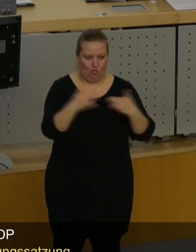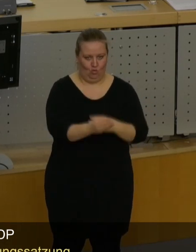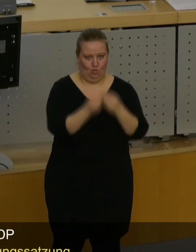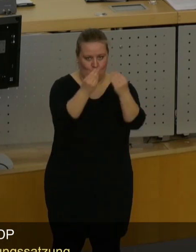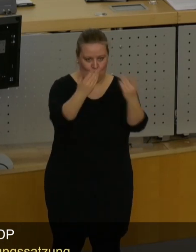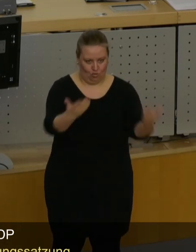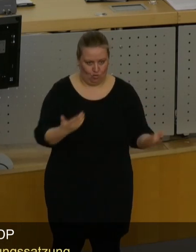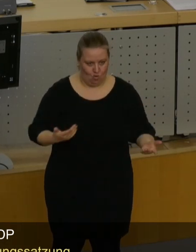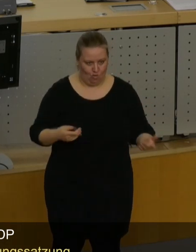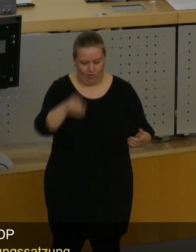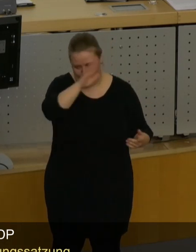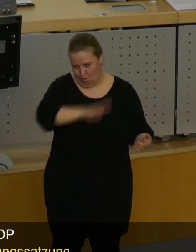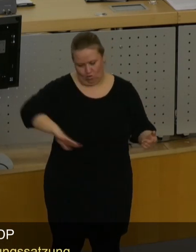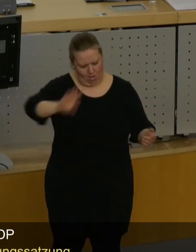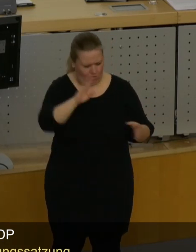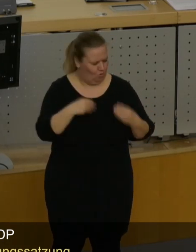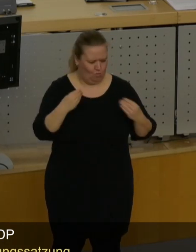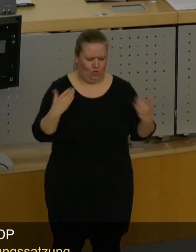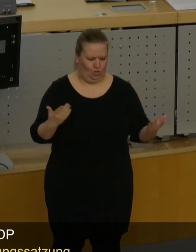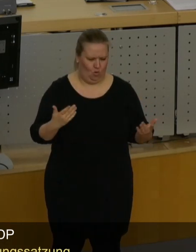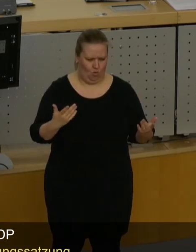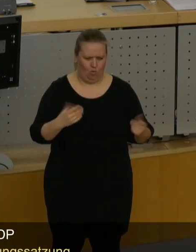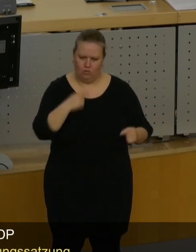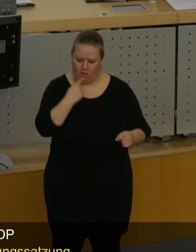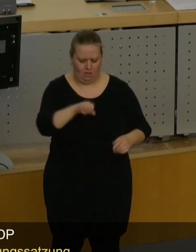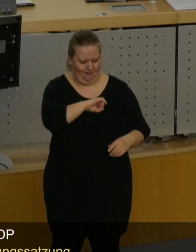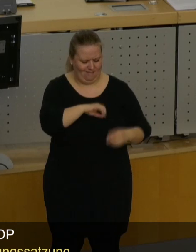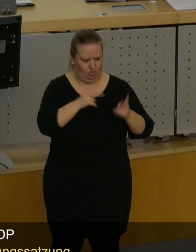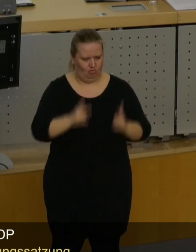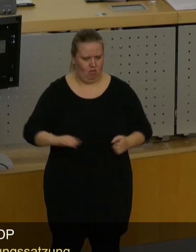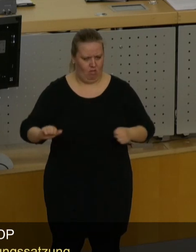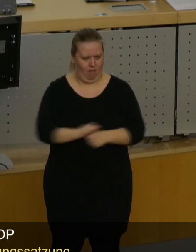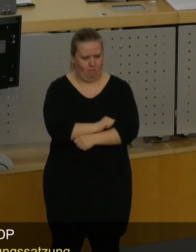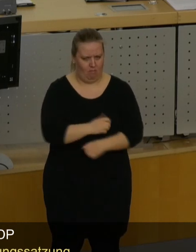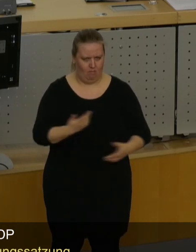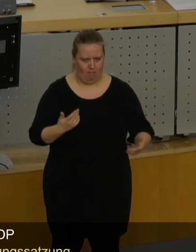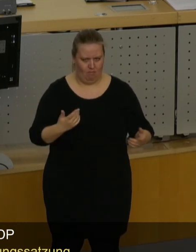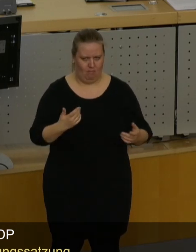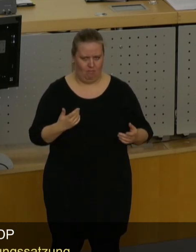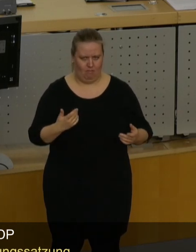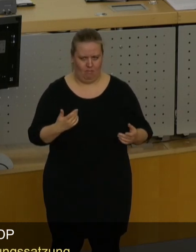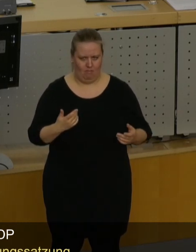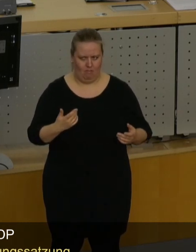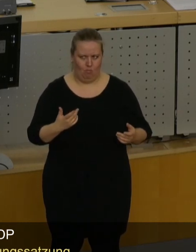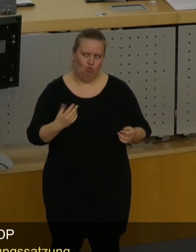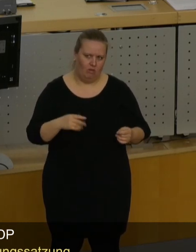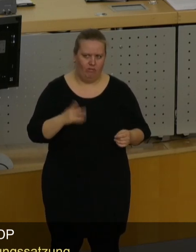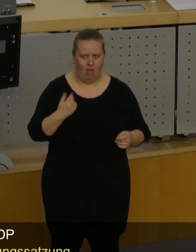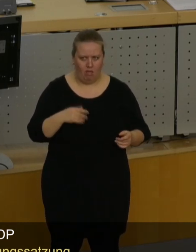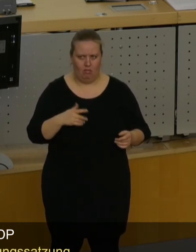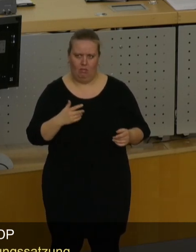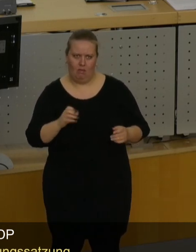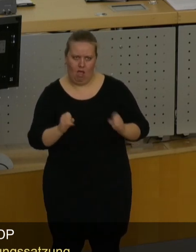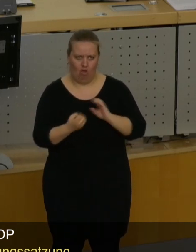-Lager deutschlandweit zu sehen ist, dass man seine eigene Stadt sehr, sehr schnell bei misswilligen